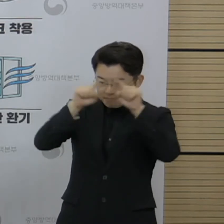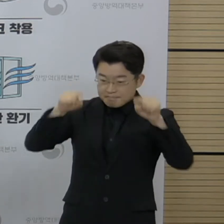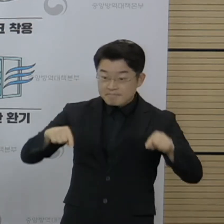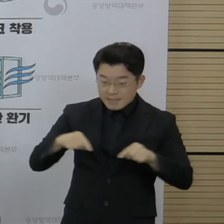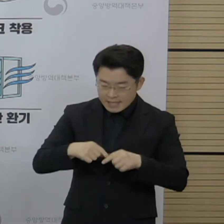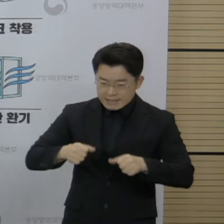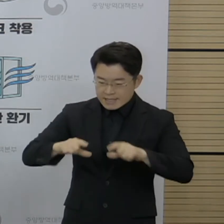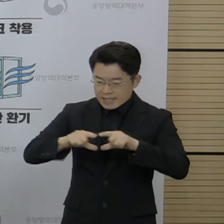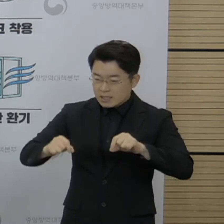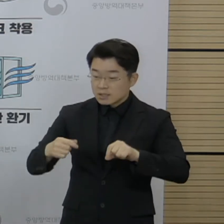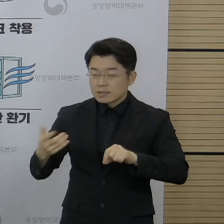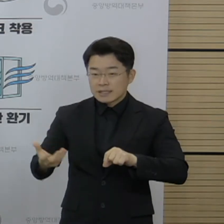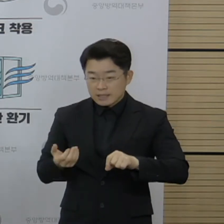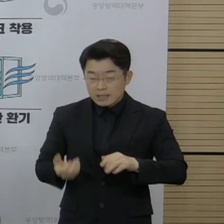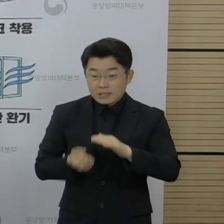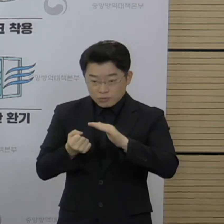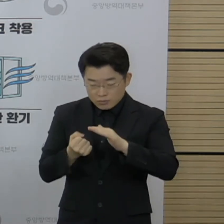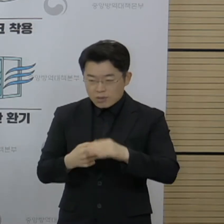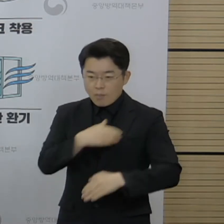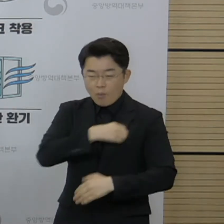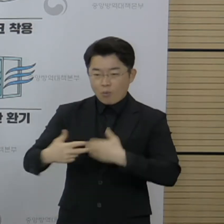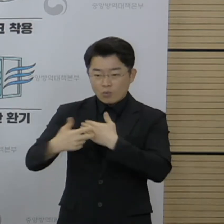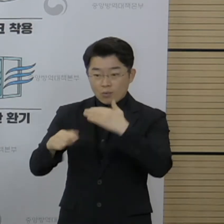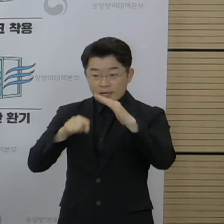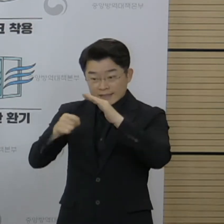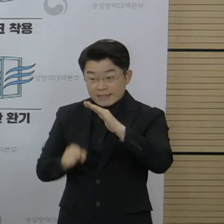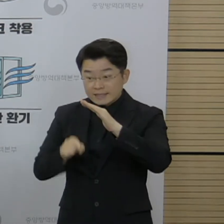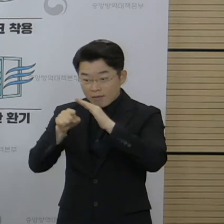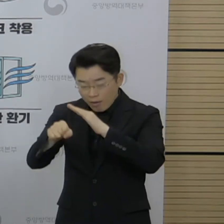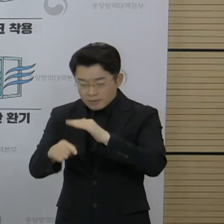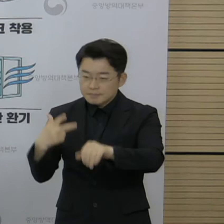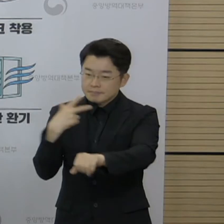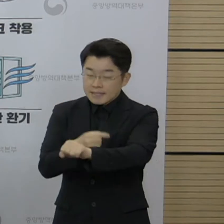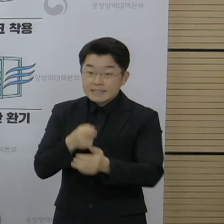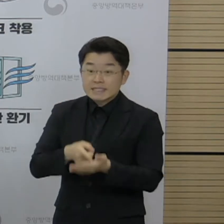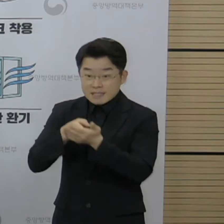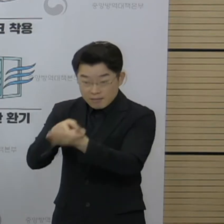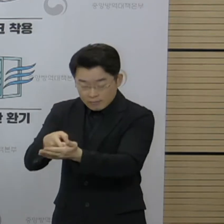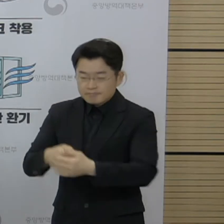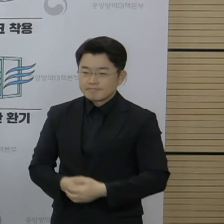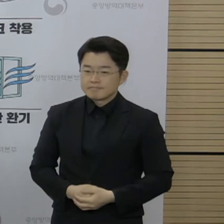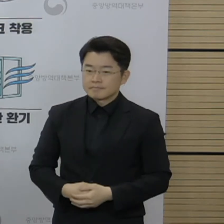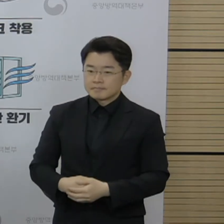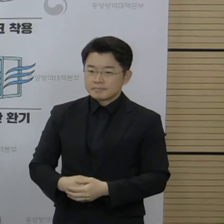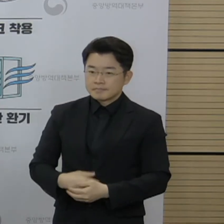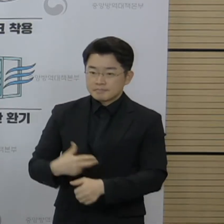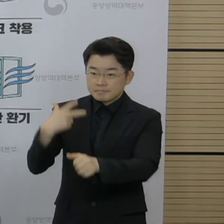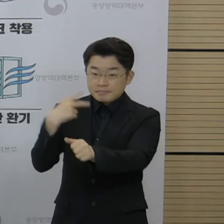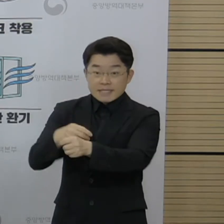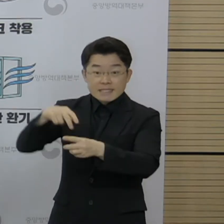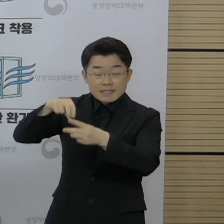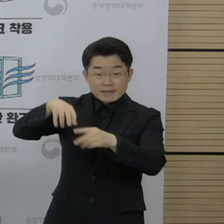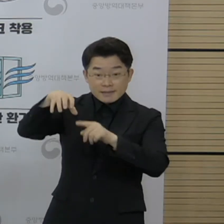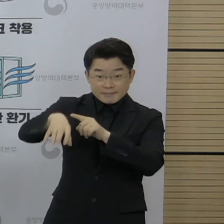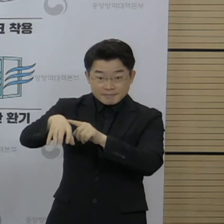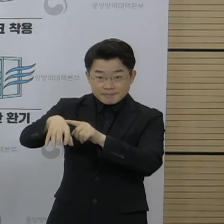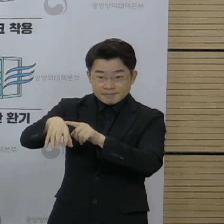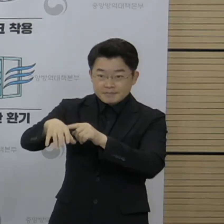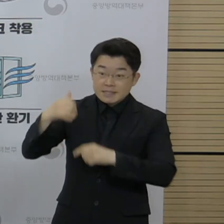가까운 보건소에서 접종 대상자로 등록해 주시고 방문하고자 하는 예방접종센터에